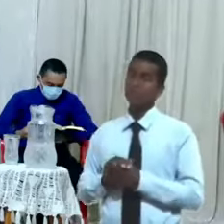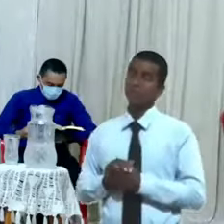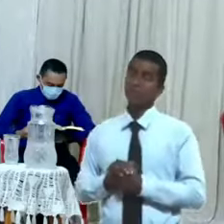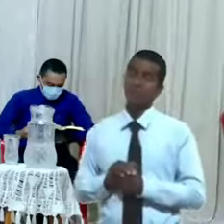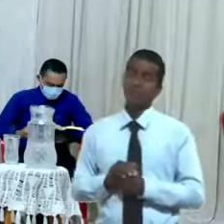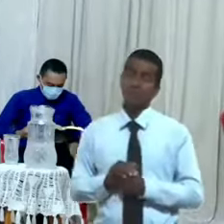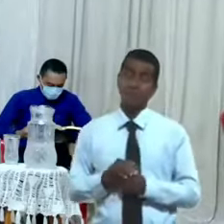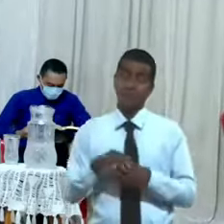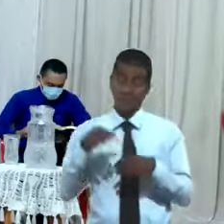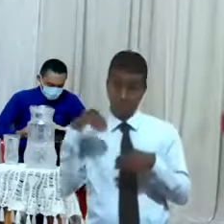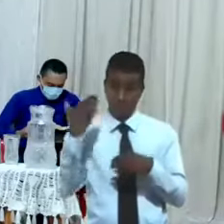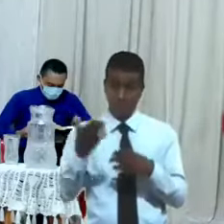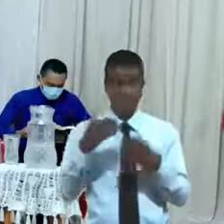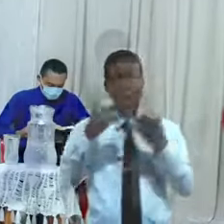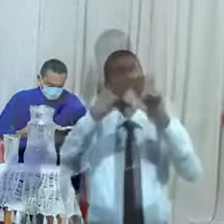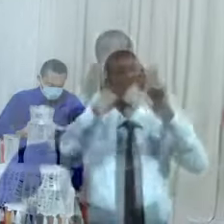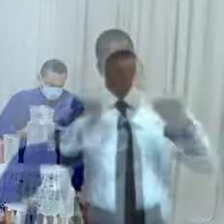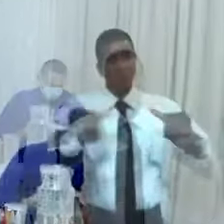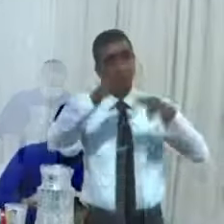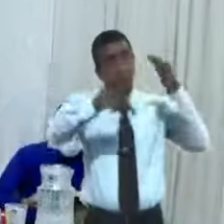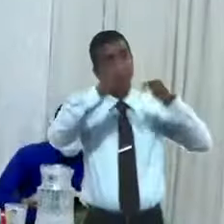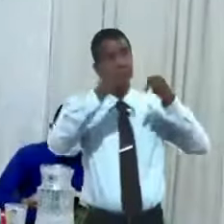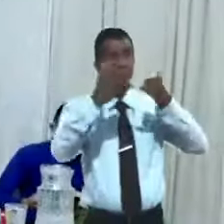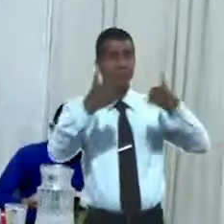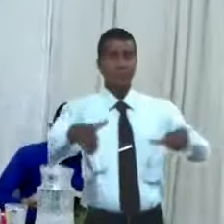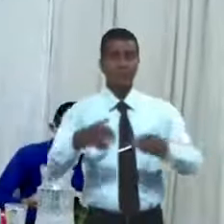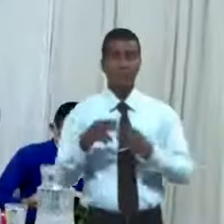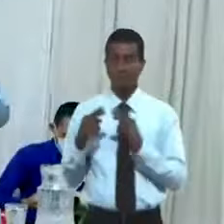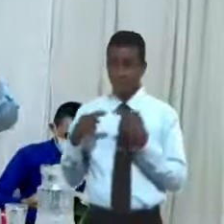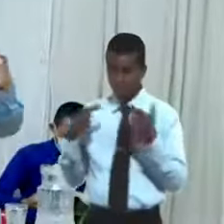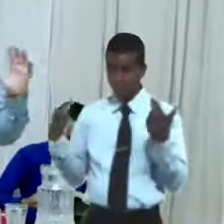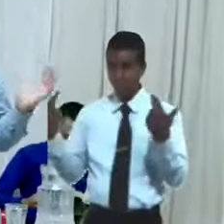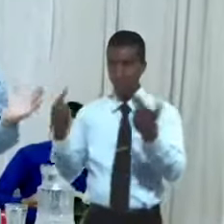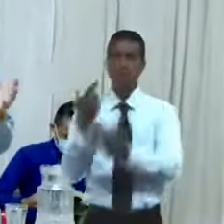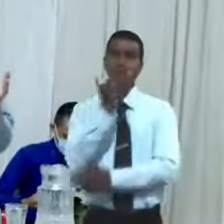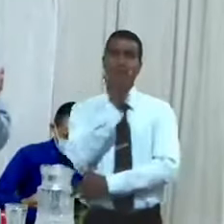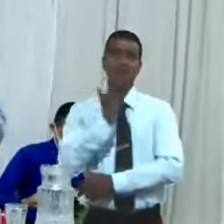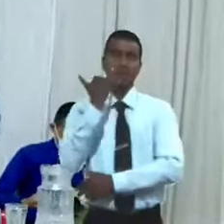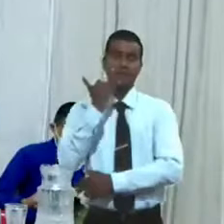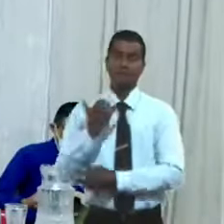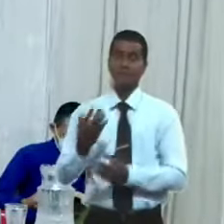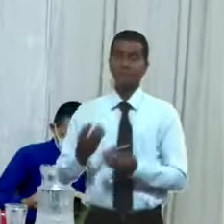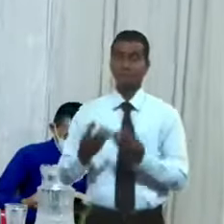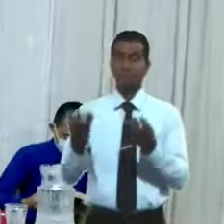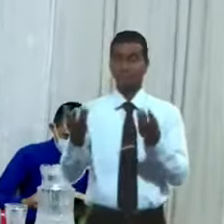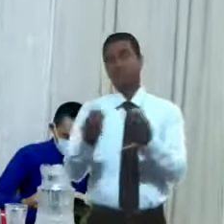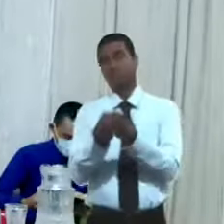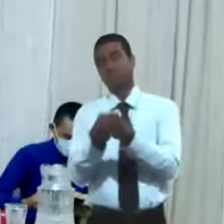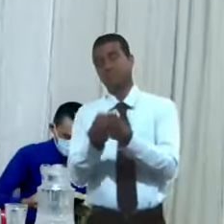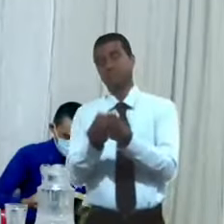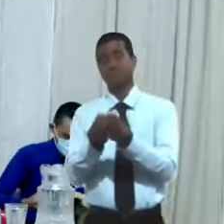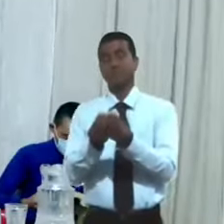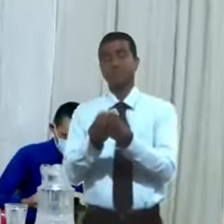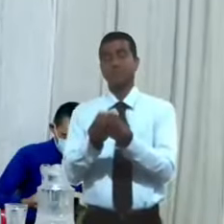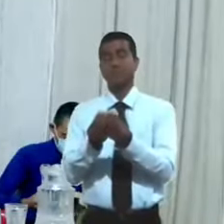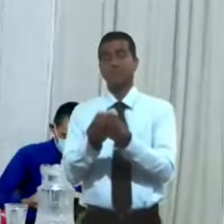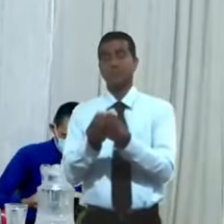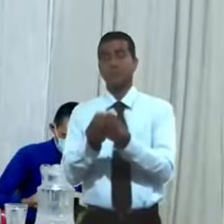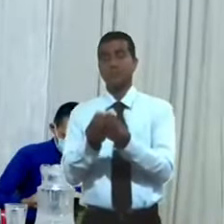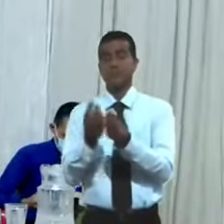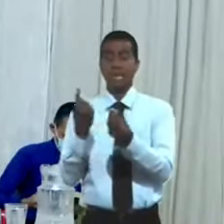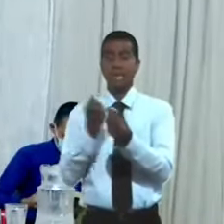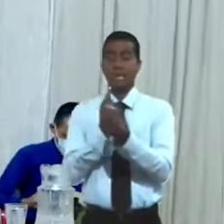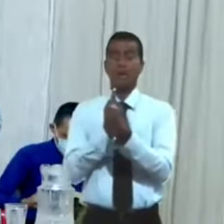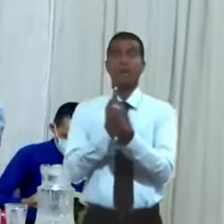Y reunió al pueblo, y en medio de esa reunión, adoró a